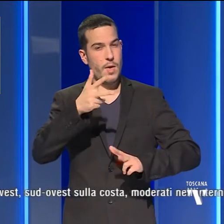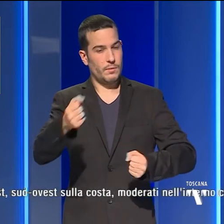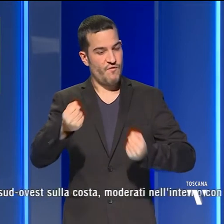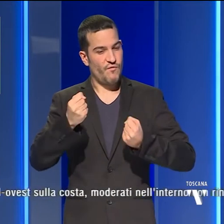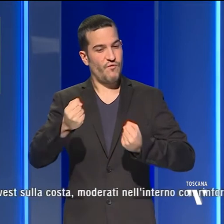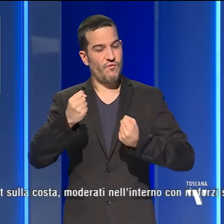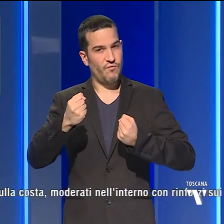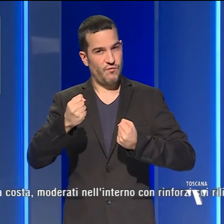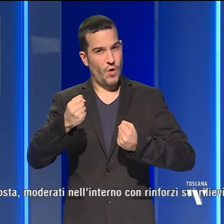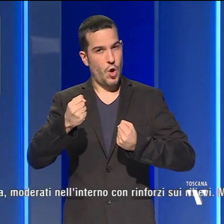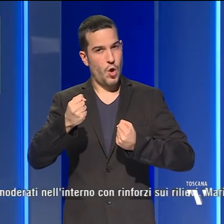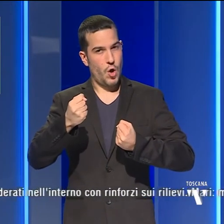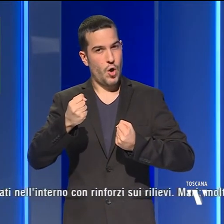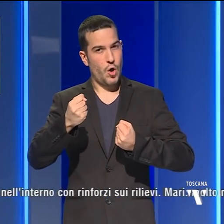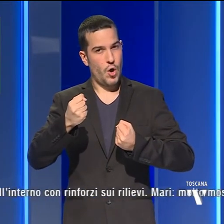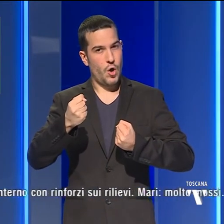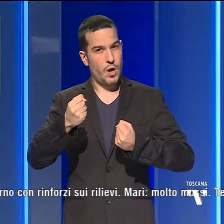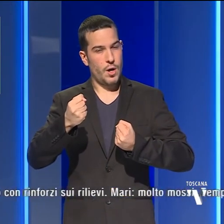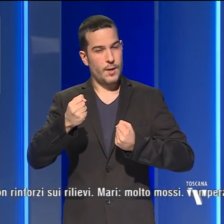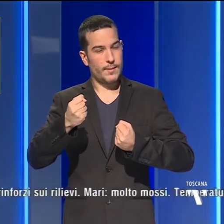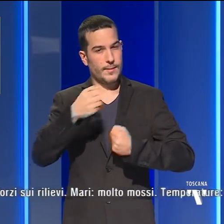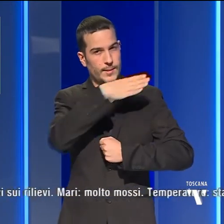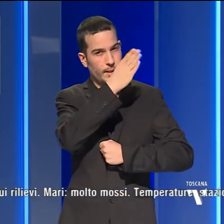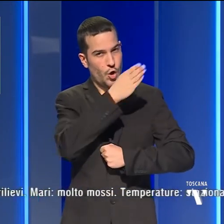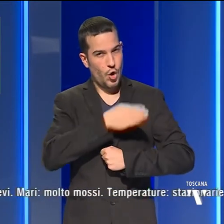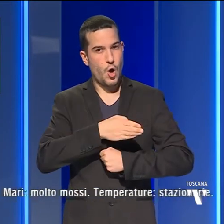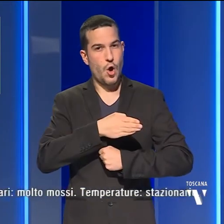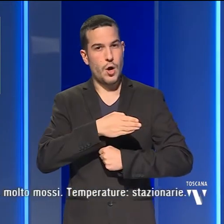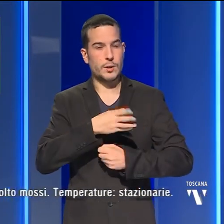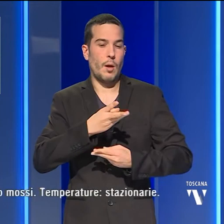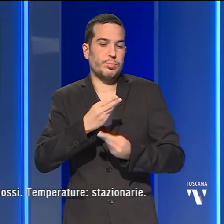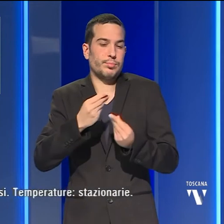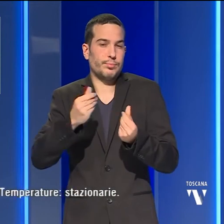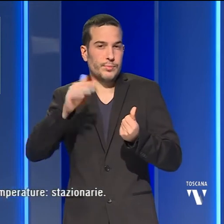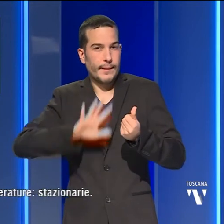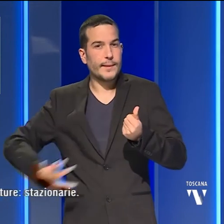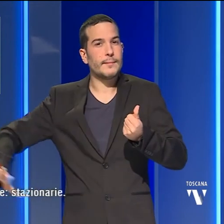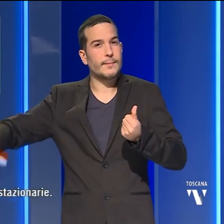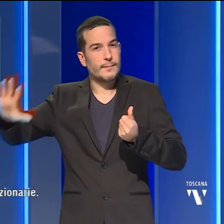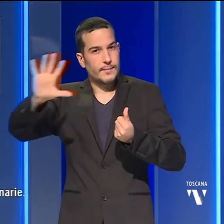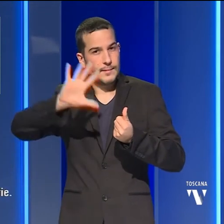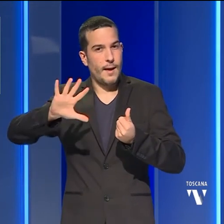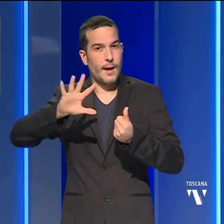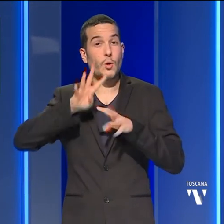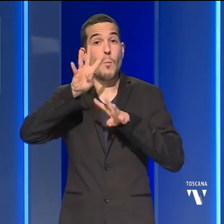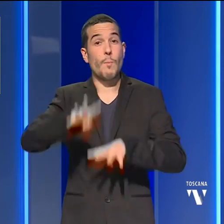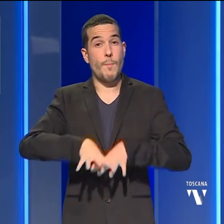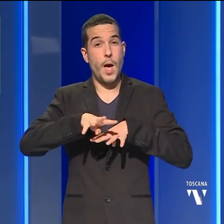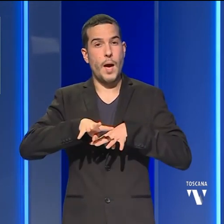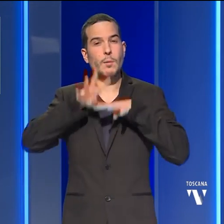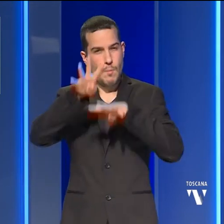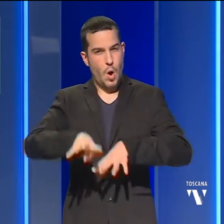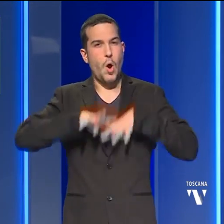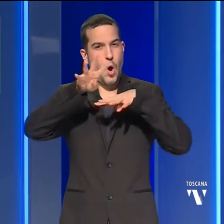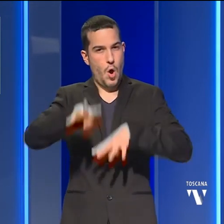per quanto riguarda la costa e moderati invece nell'interno i mari molto